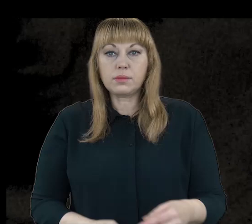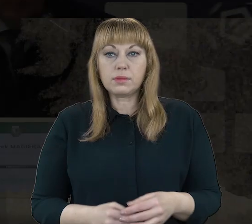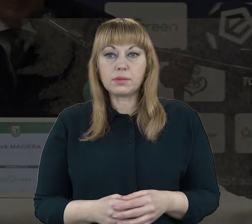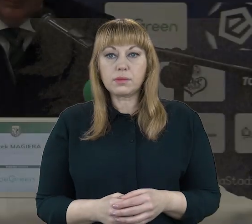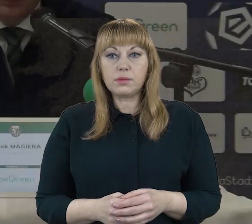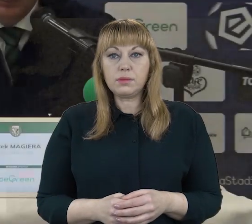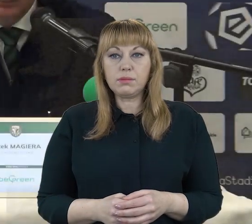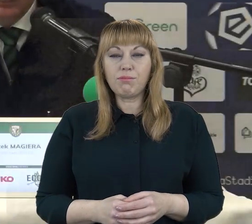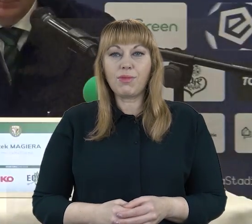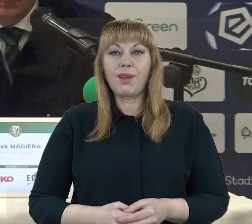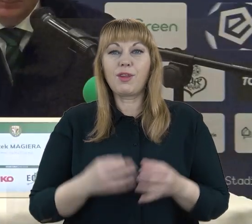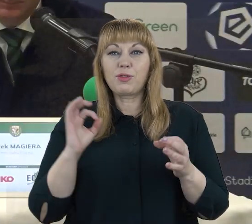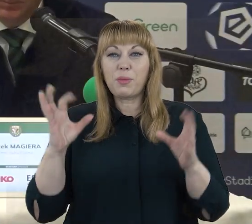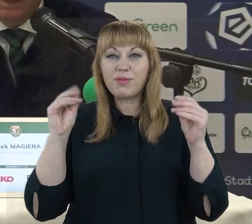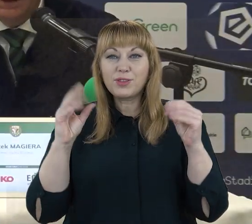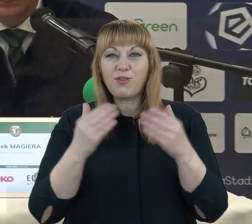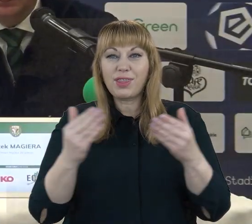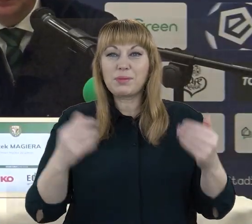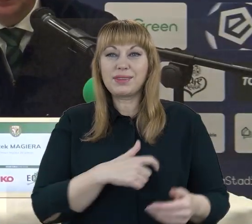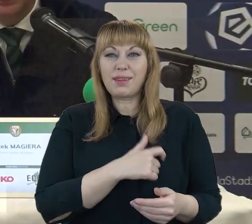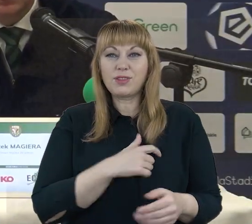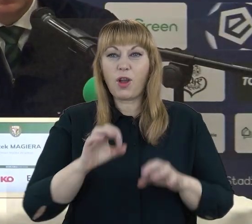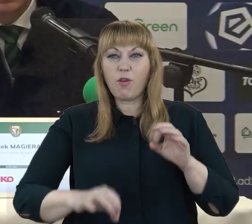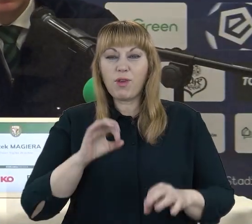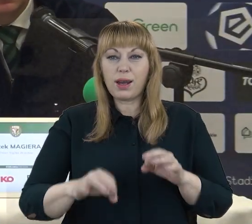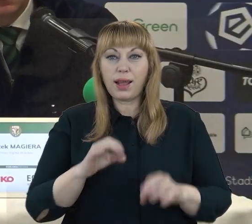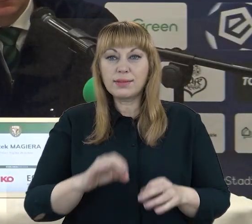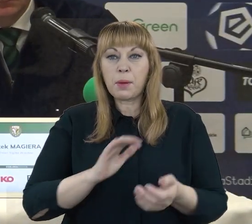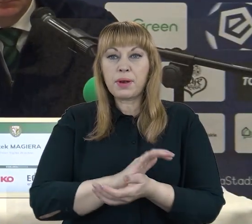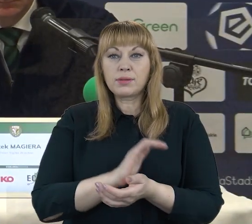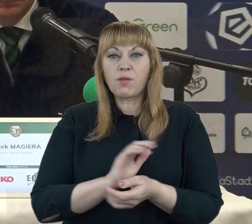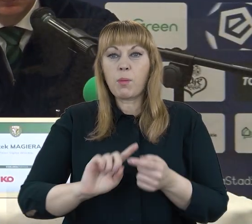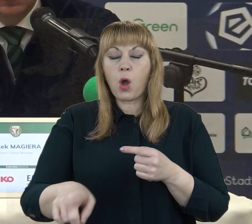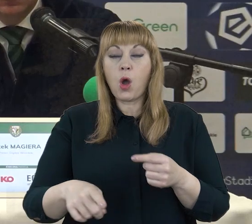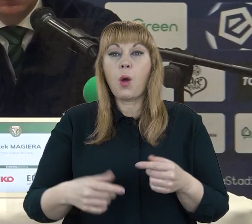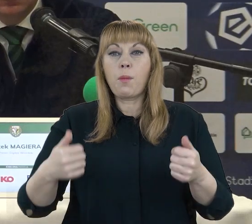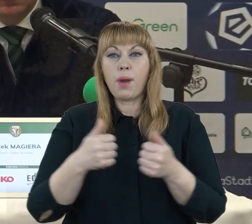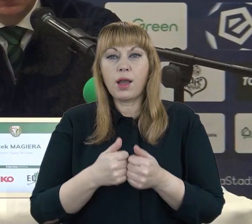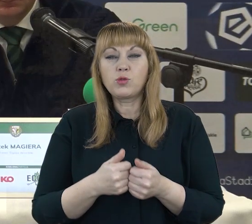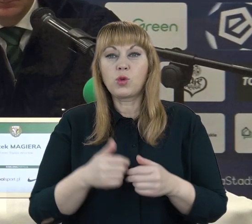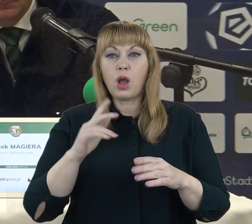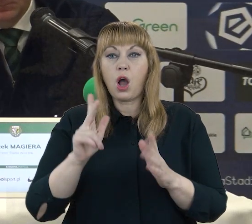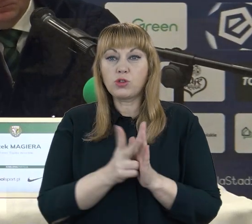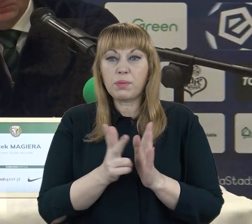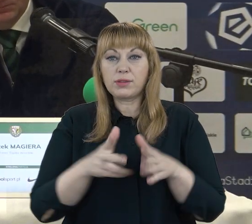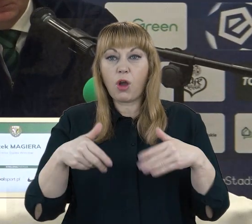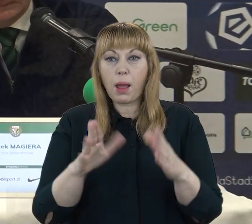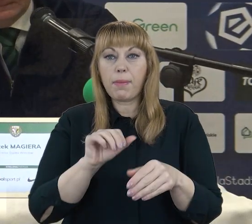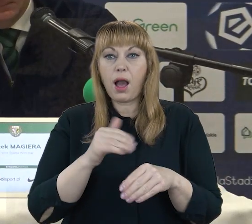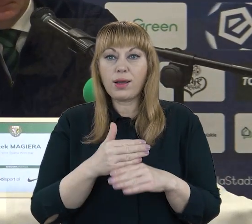Dobry wieczór, witamy serdecznie na konferencji prasowej po meczu 18. kolejki PKO Bank Polski Ekstraklasy. Warta, Poznań, Śląsk,